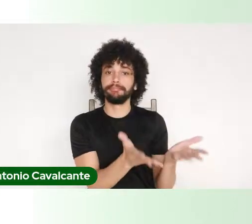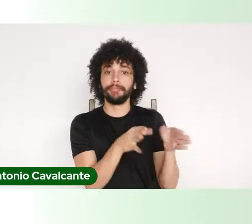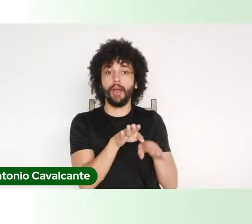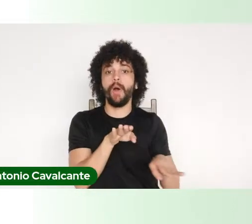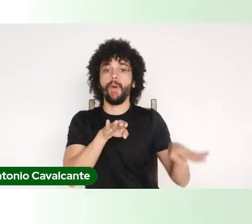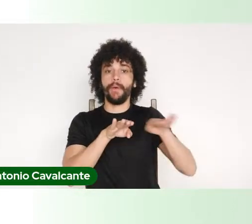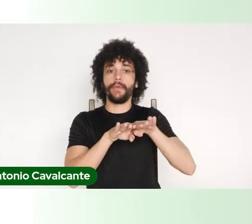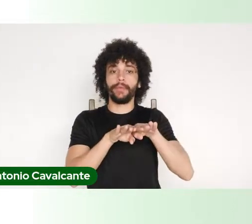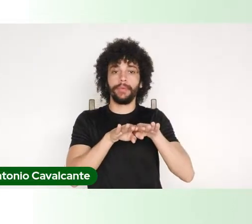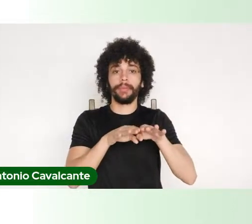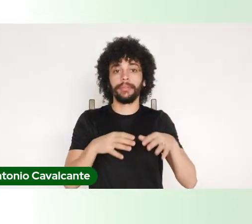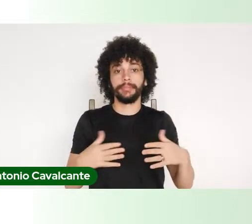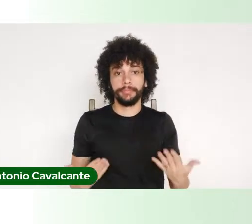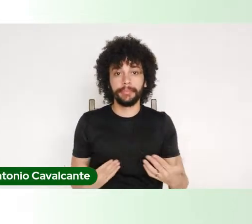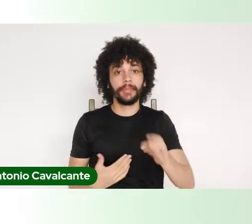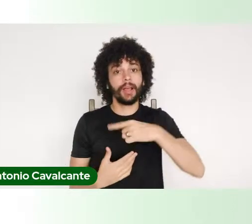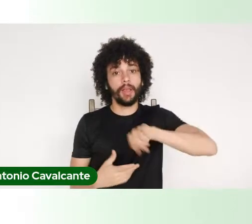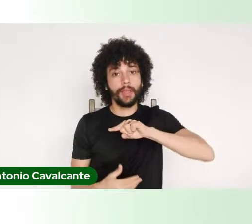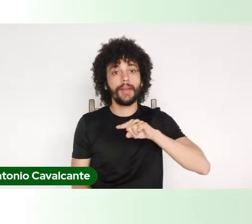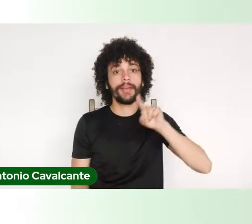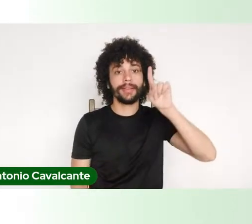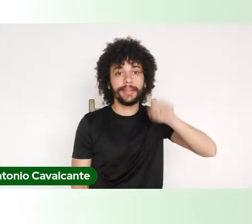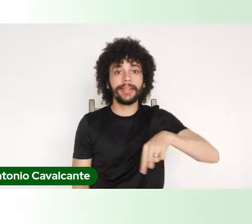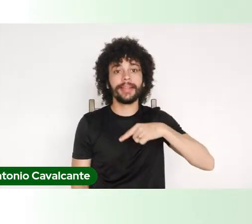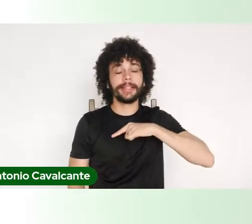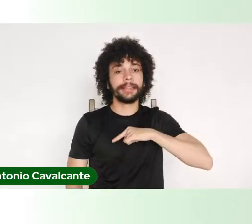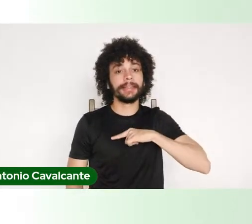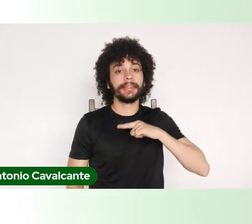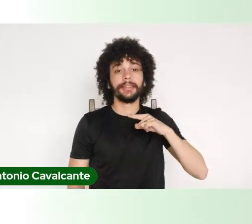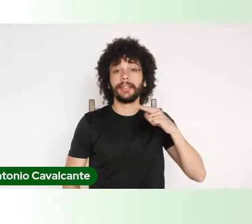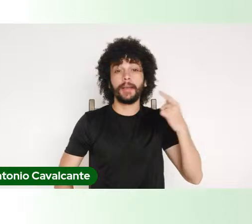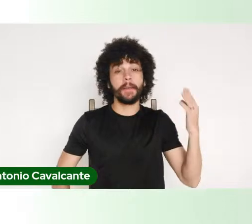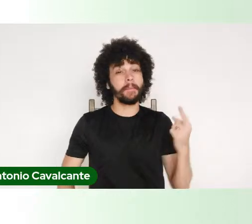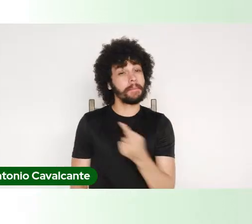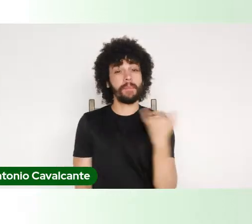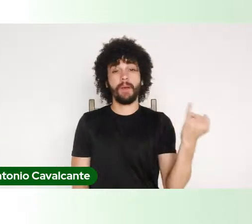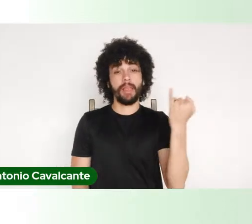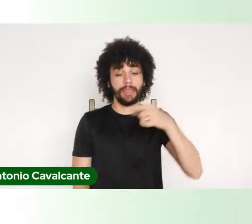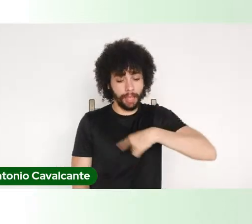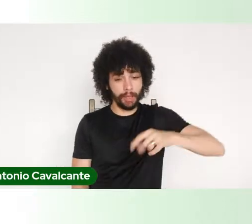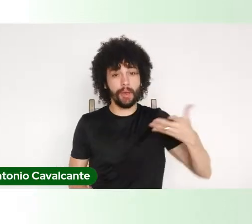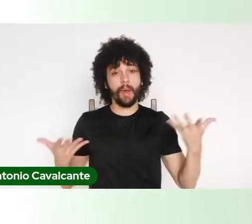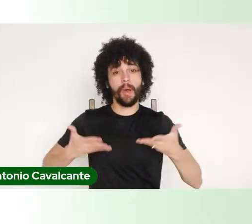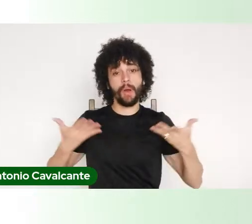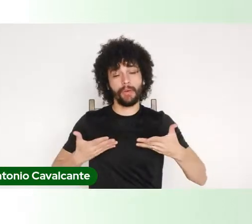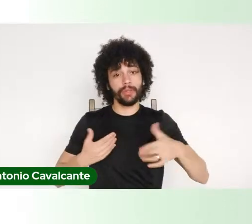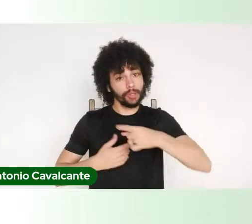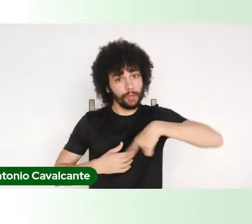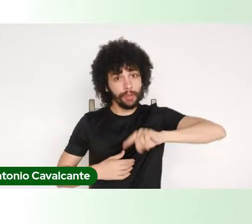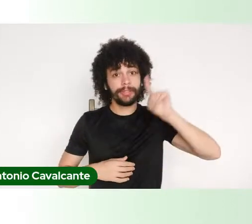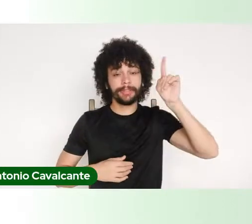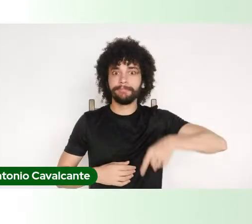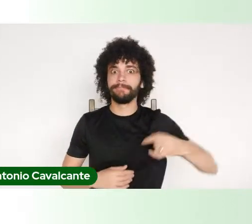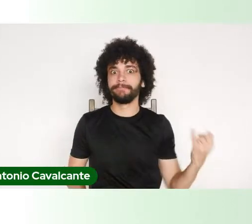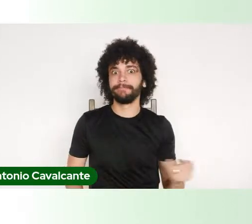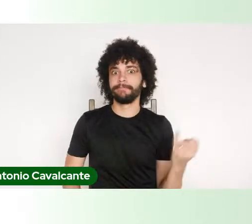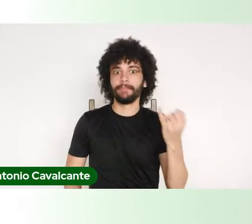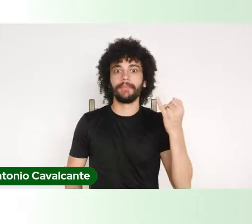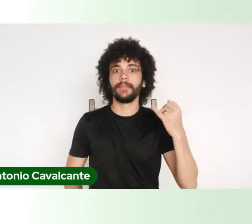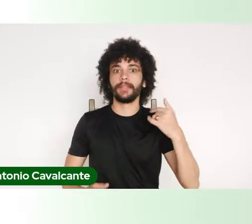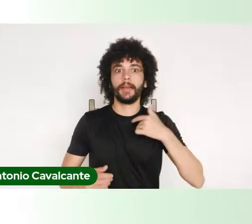Então, nós somos um eixo central nesse debate de hoje, nós somos os